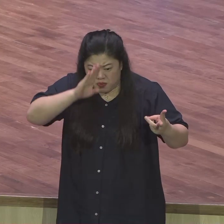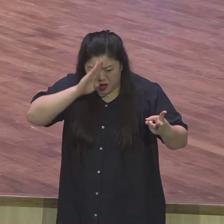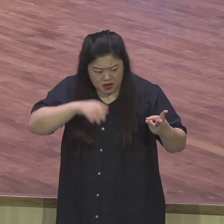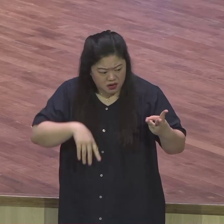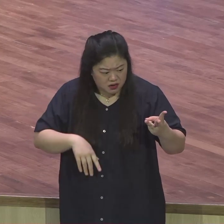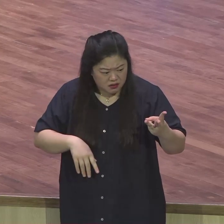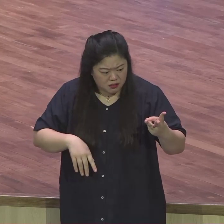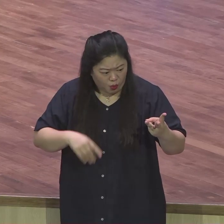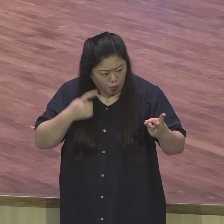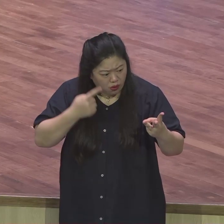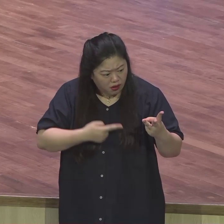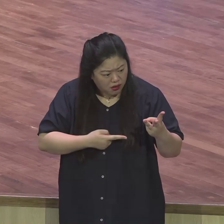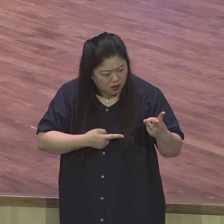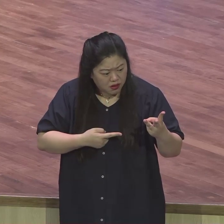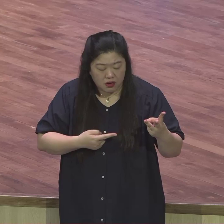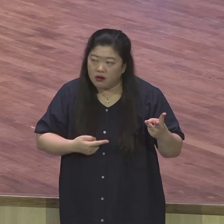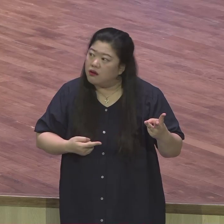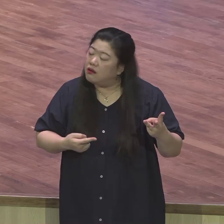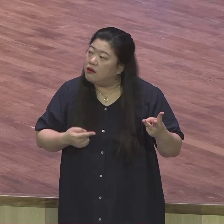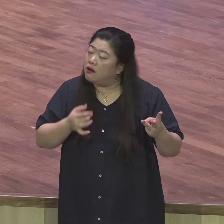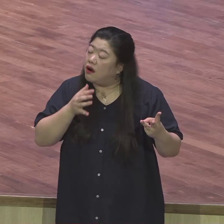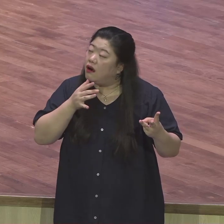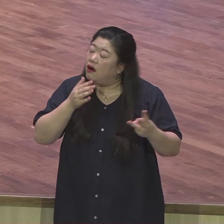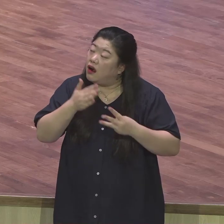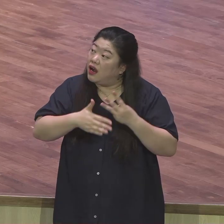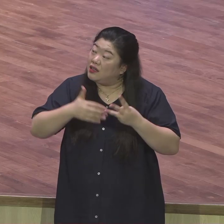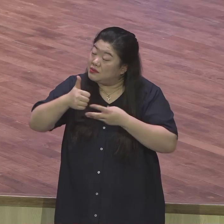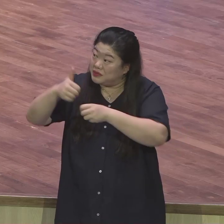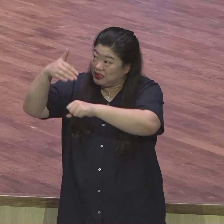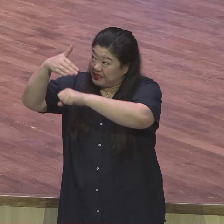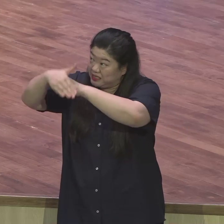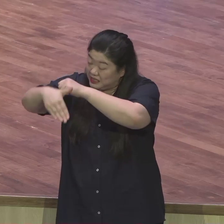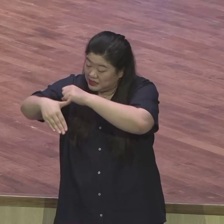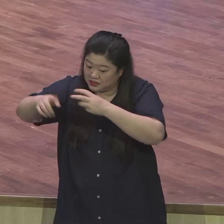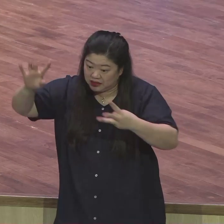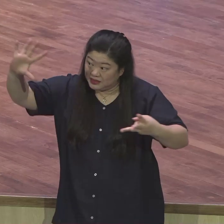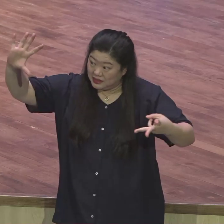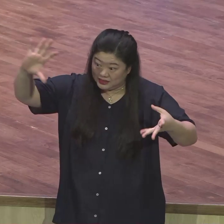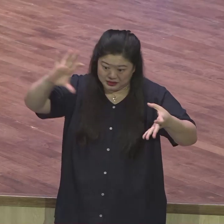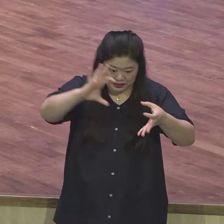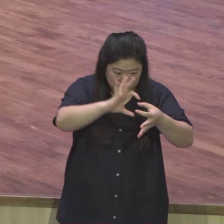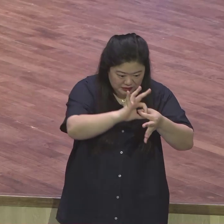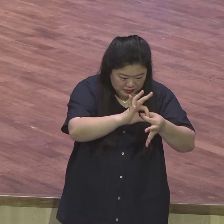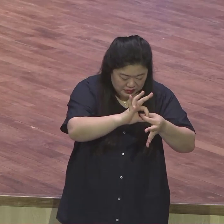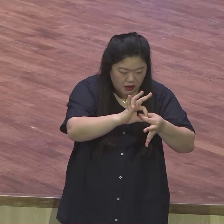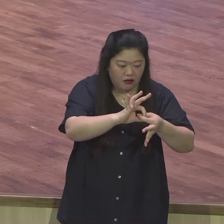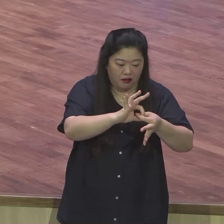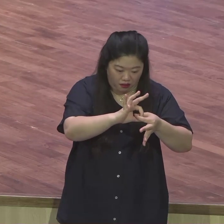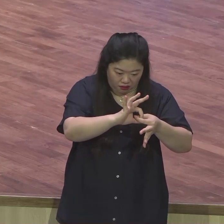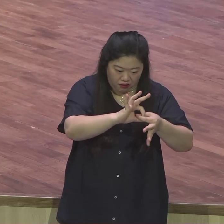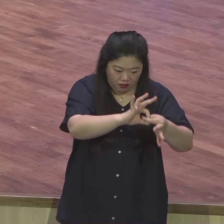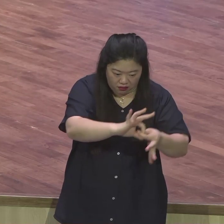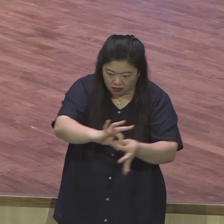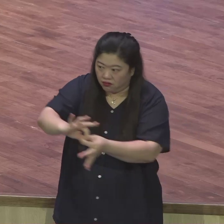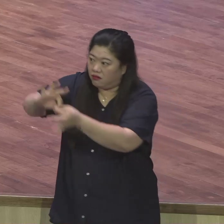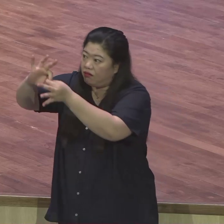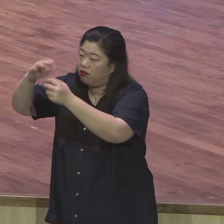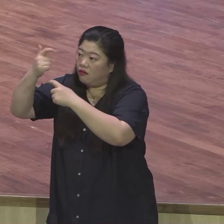구원 계획에 초점을 맞추면 여러분이 일평생 지속적으로 쓰임 받는 전도자 될